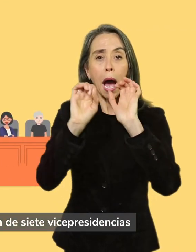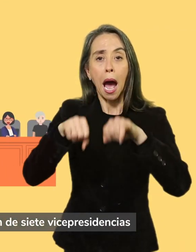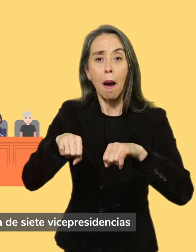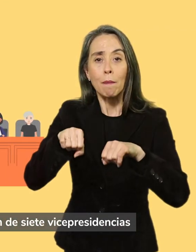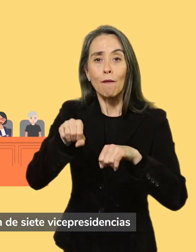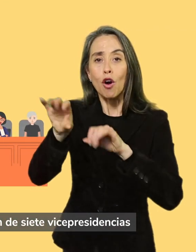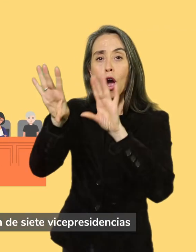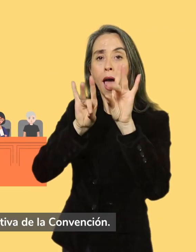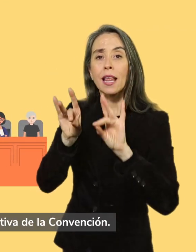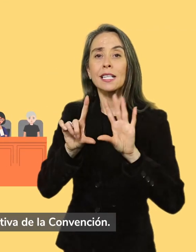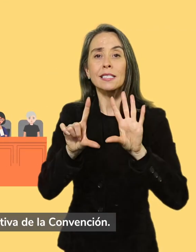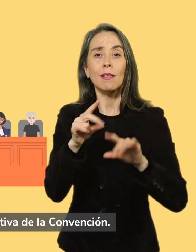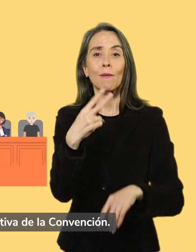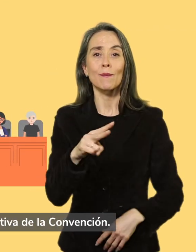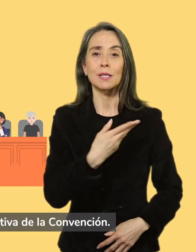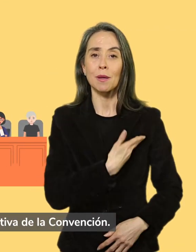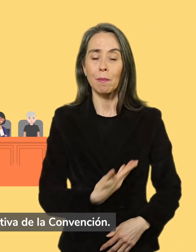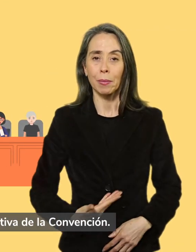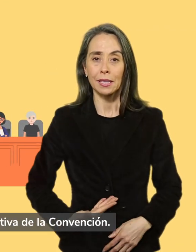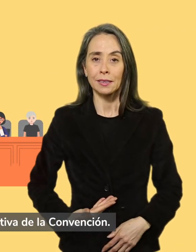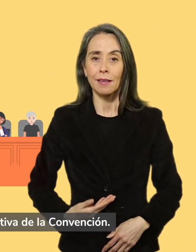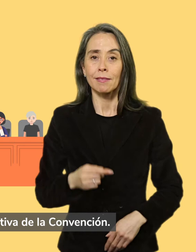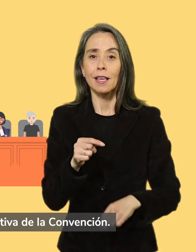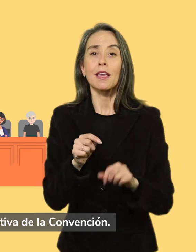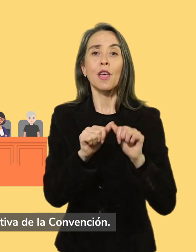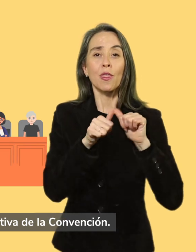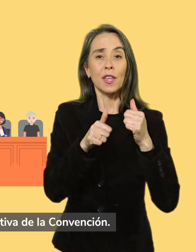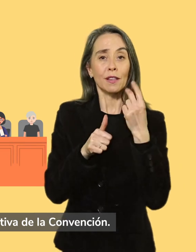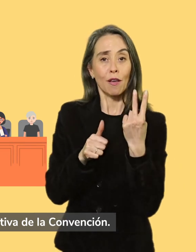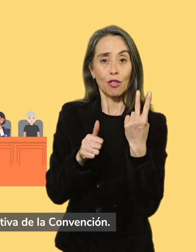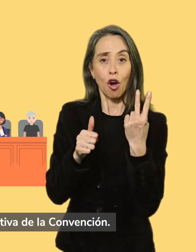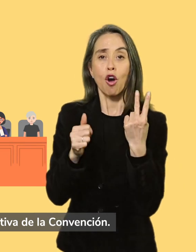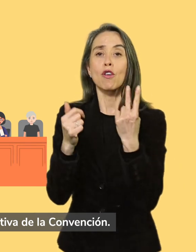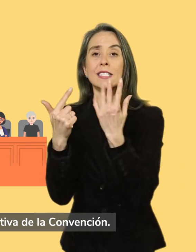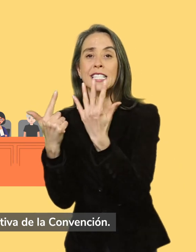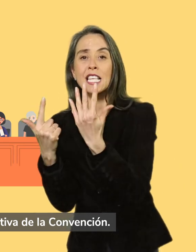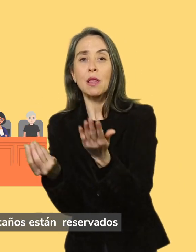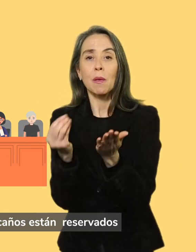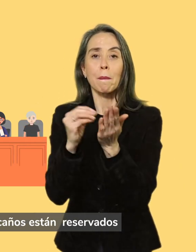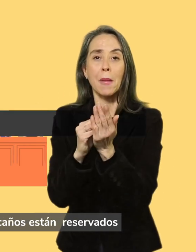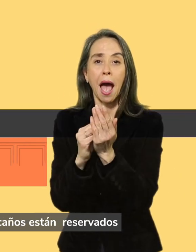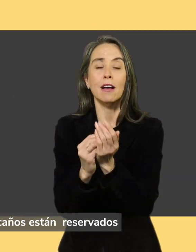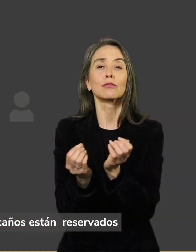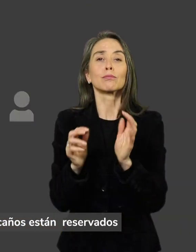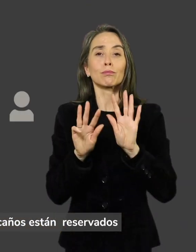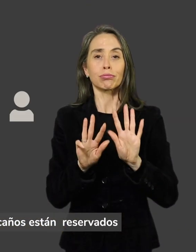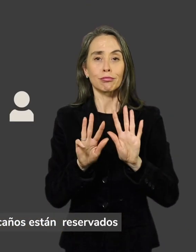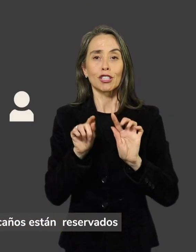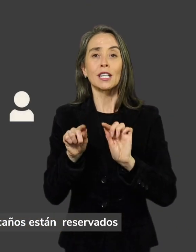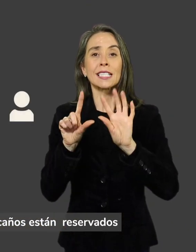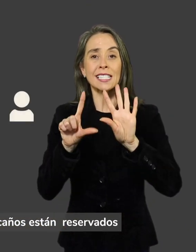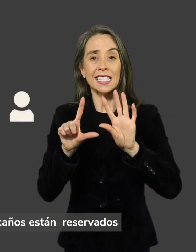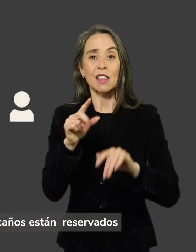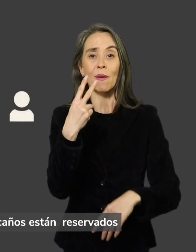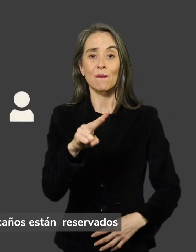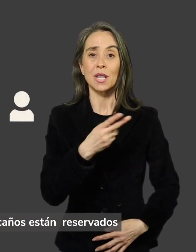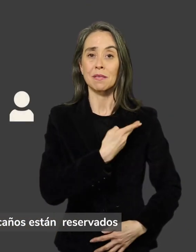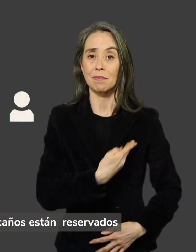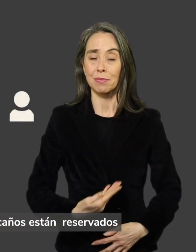vicepresidencias que se sumaron a la mesa directiva de la Convención. De estas siete vicepresidencias, dos